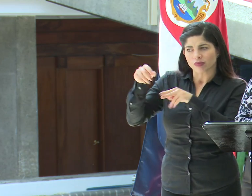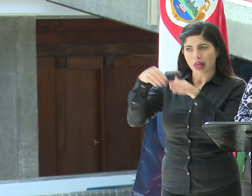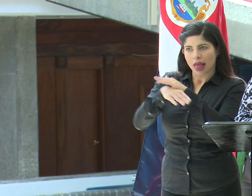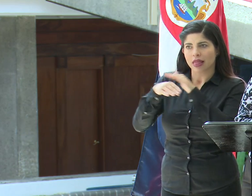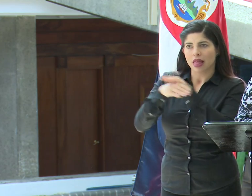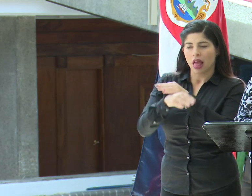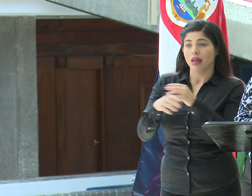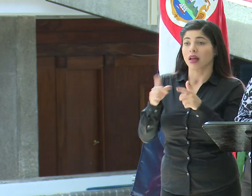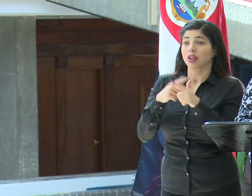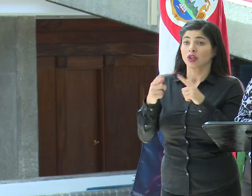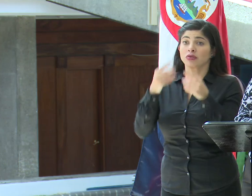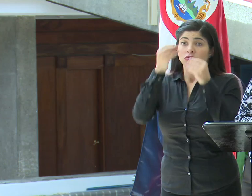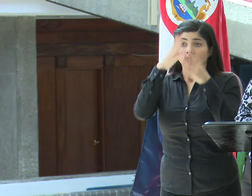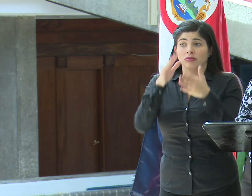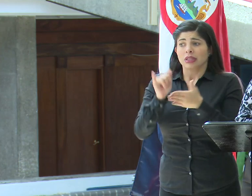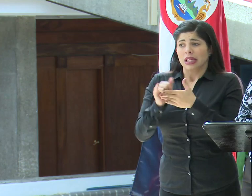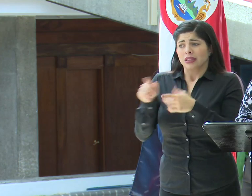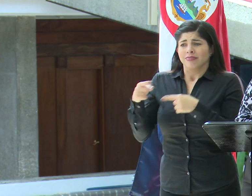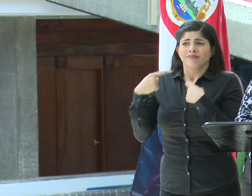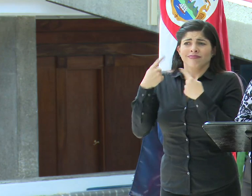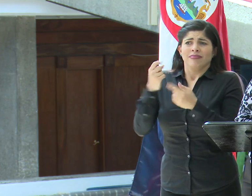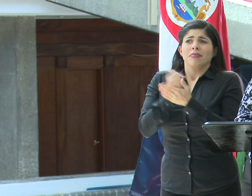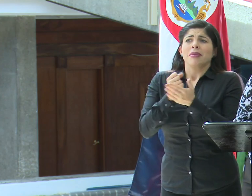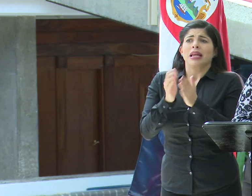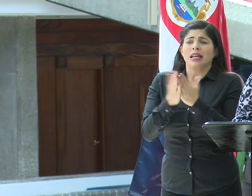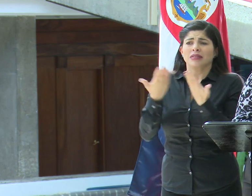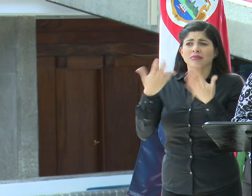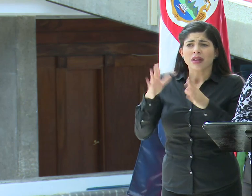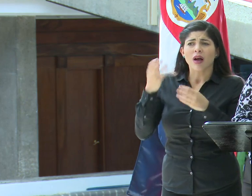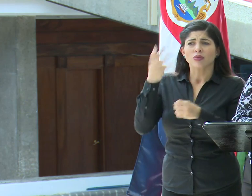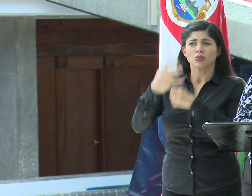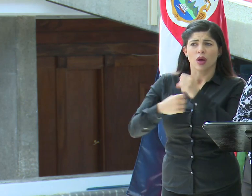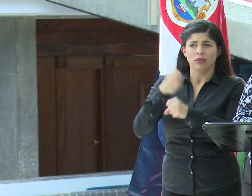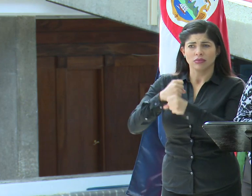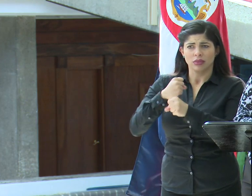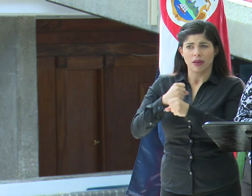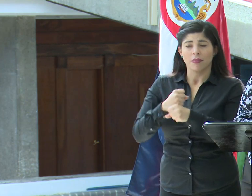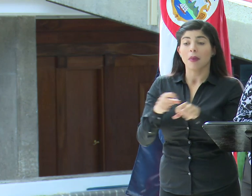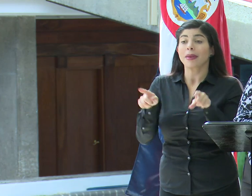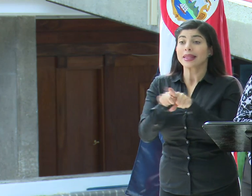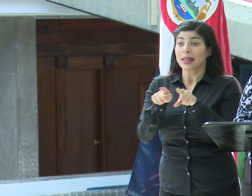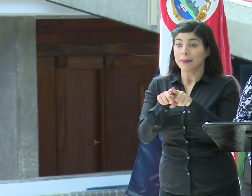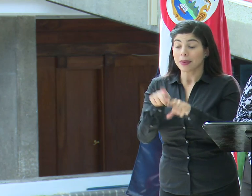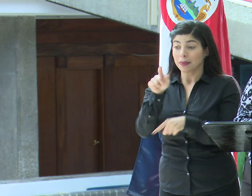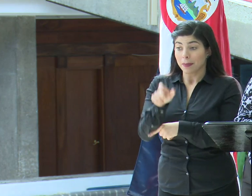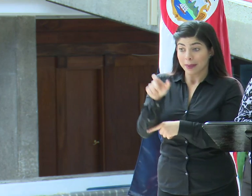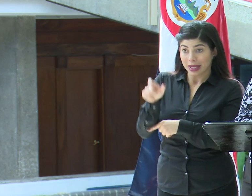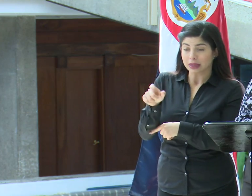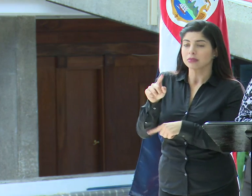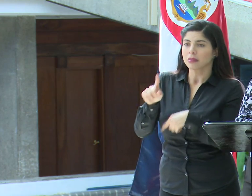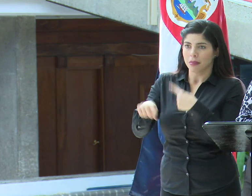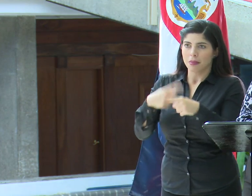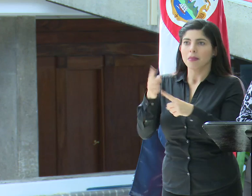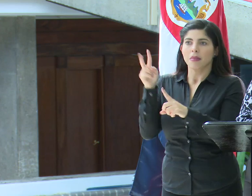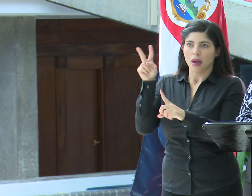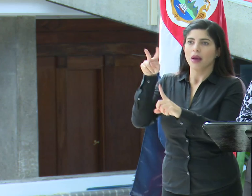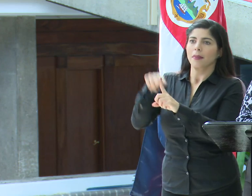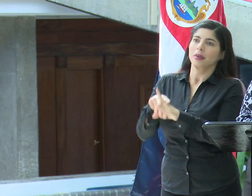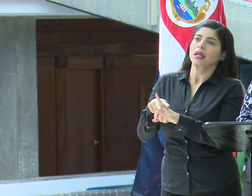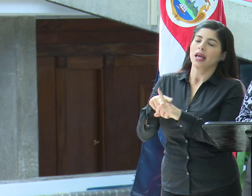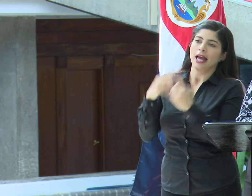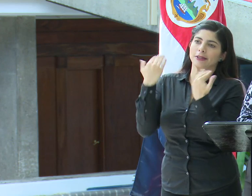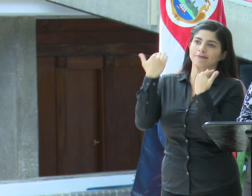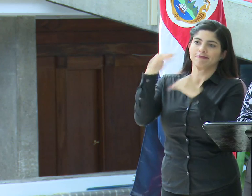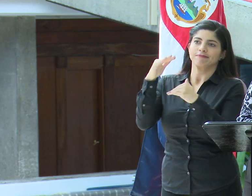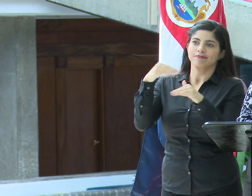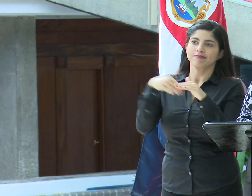Entonces, informar que es algo que Migración ha venido trabajando. Ahora, también a estas personas se les va a aplicar la medida de